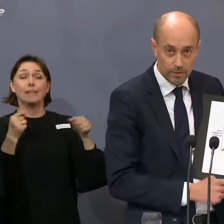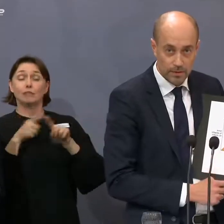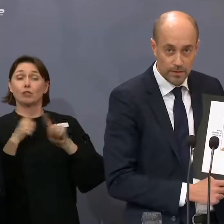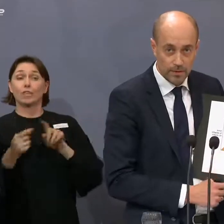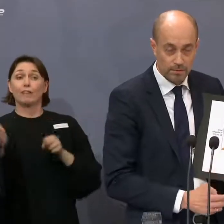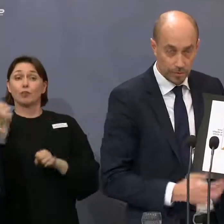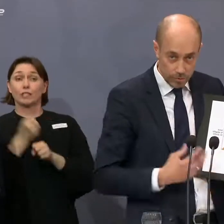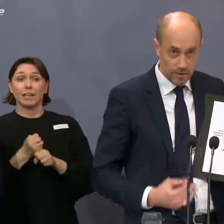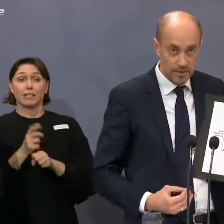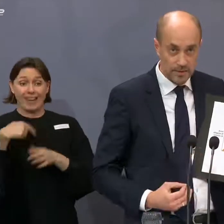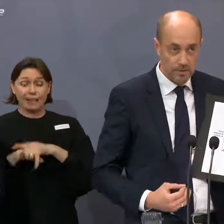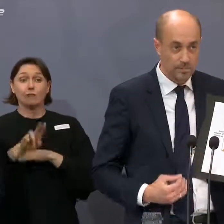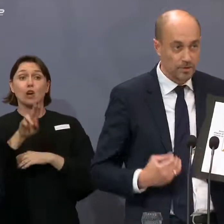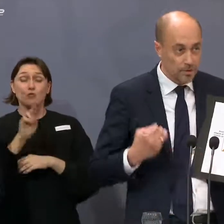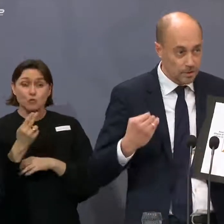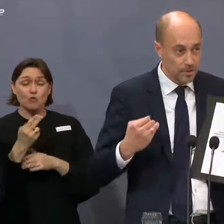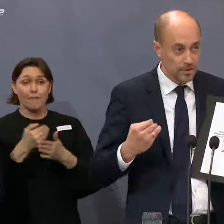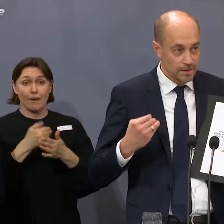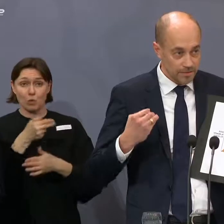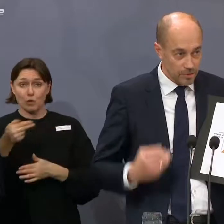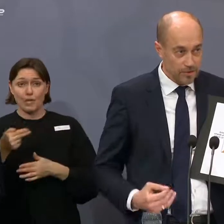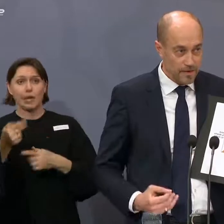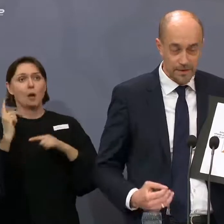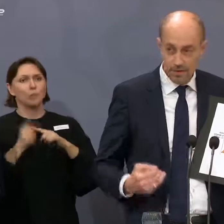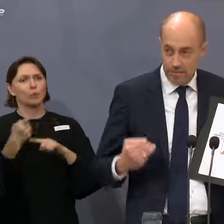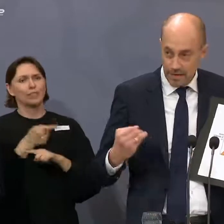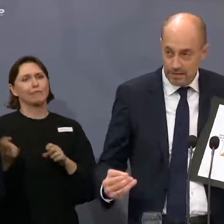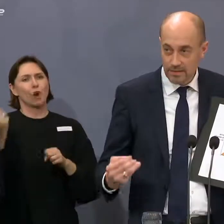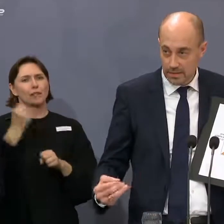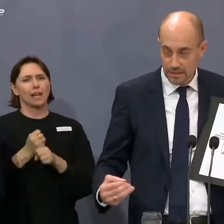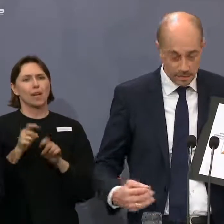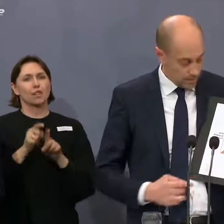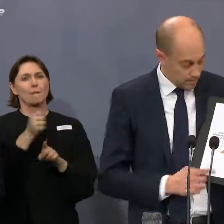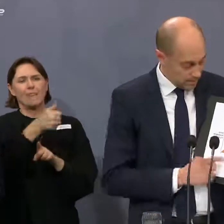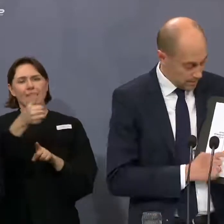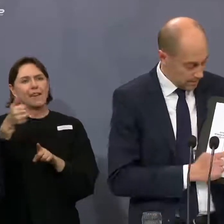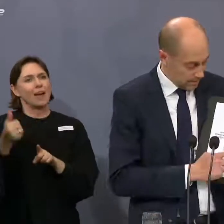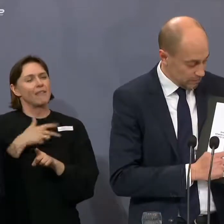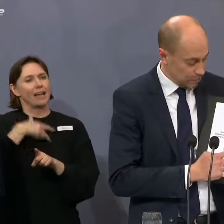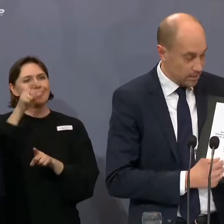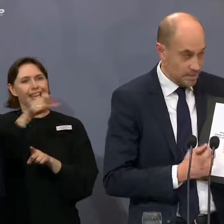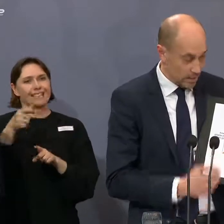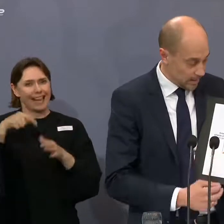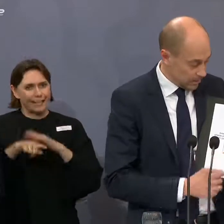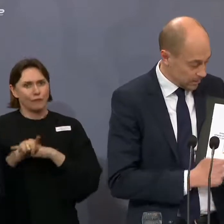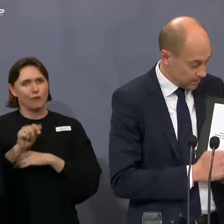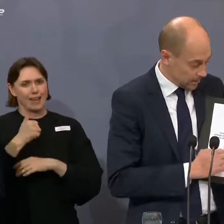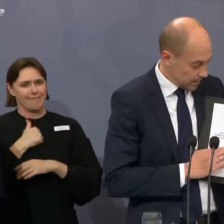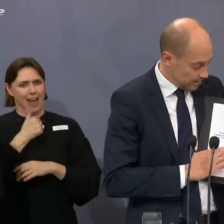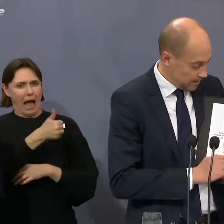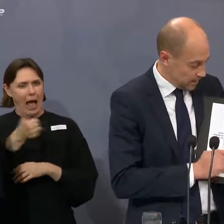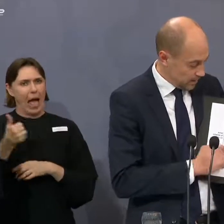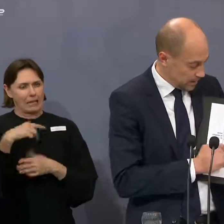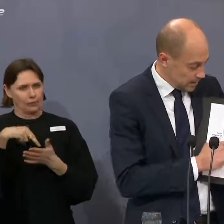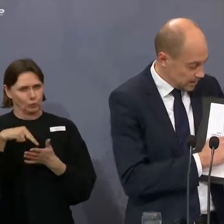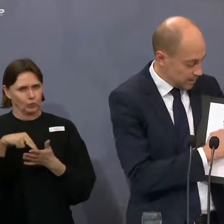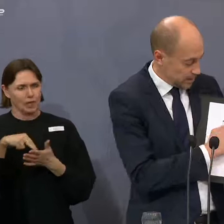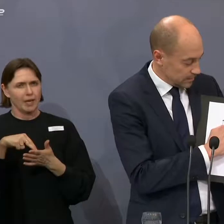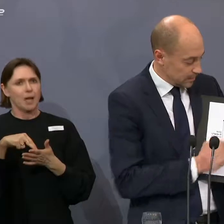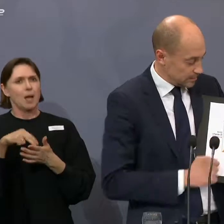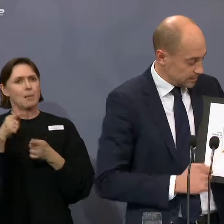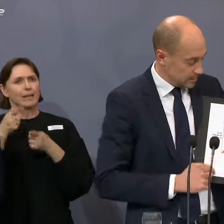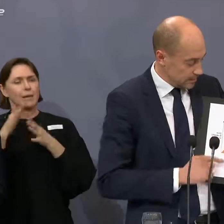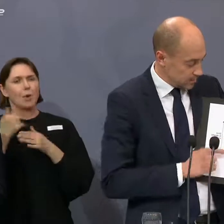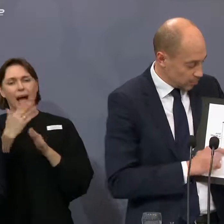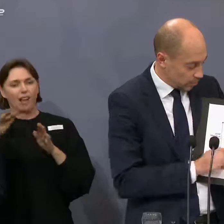nu indføres fra myndighedernes side, men jo også de foranstaltninger, hver eneste dansker indfører i sit eget liv. At vi ikke